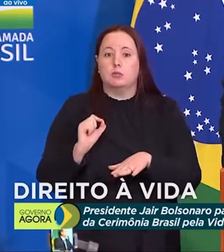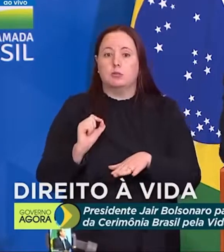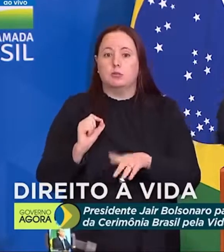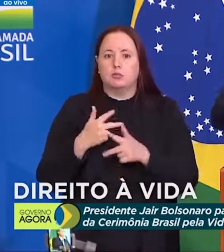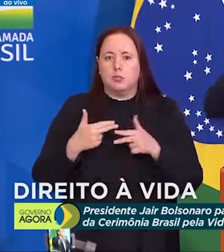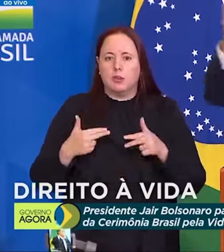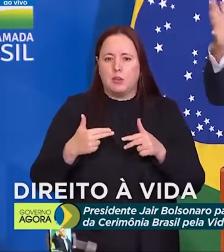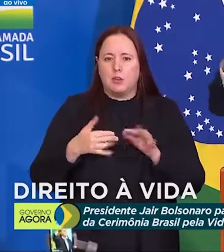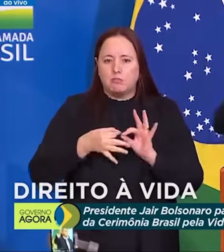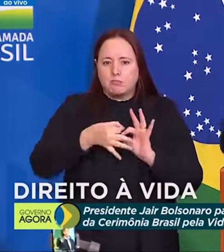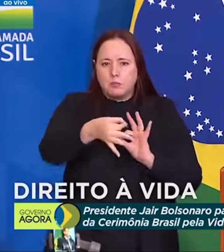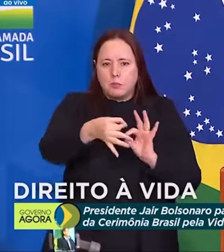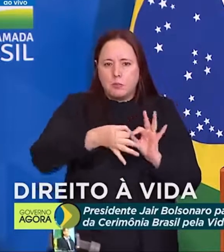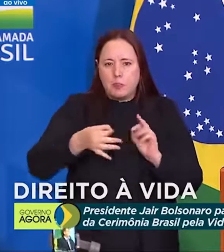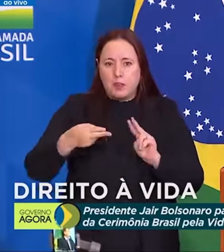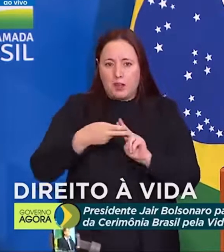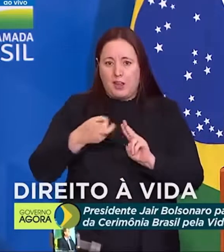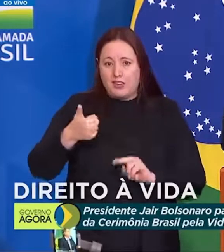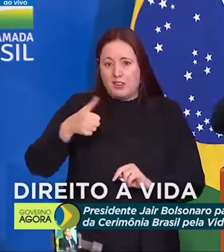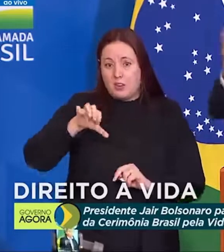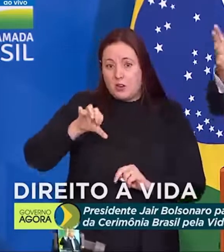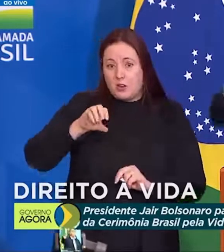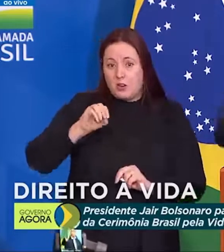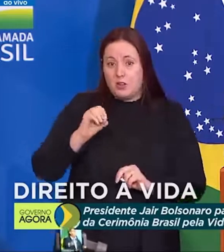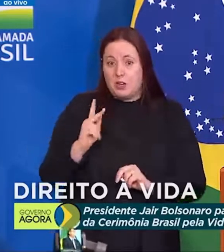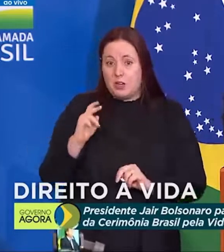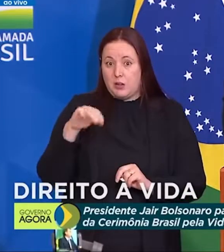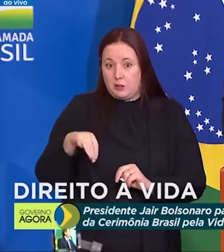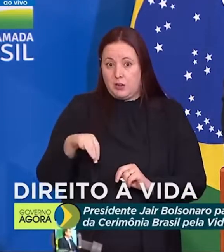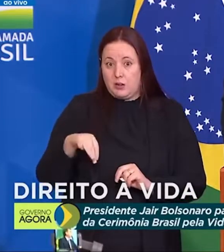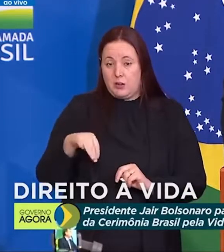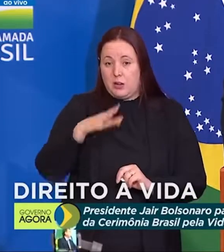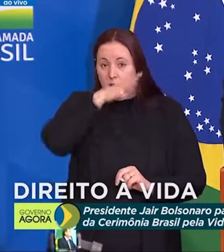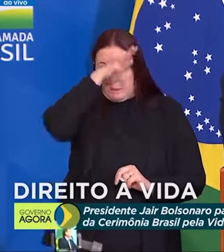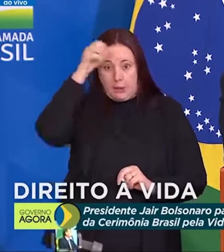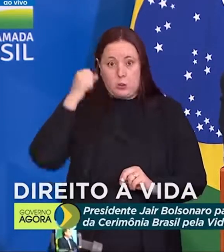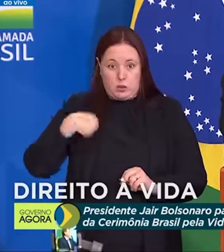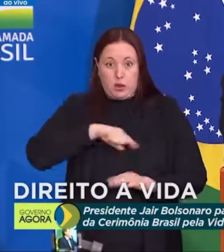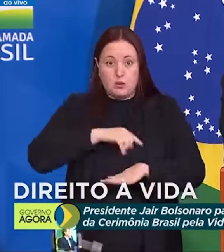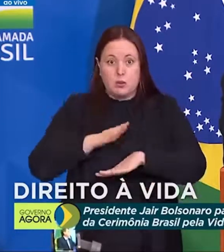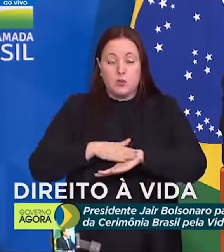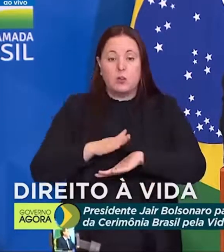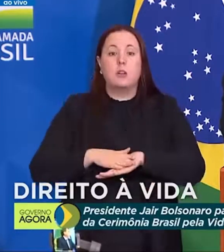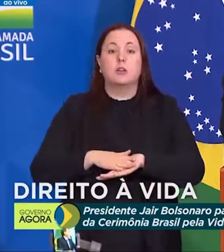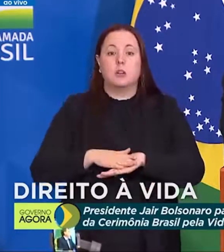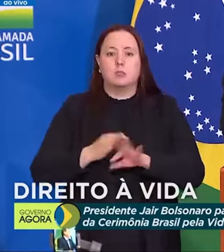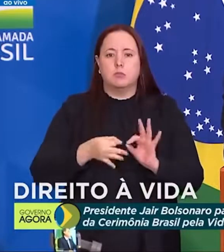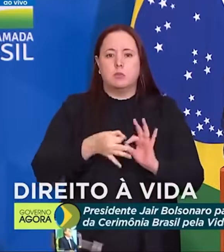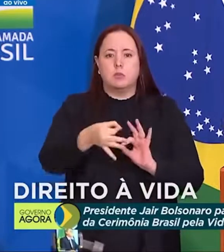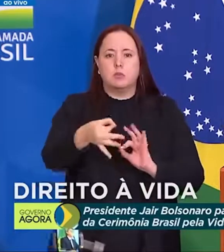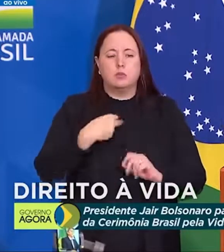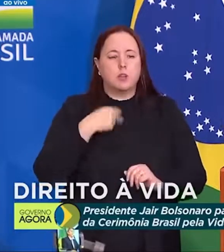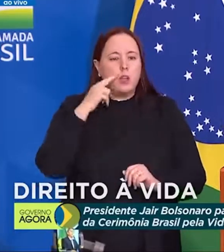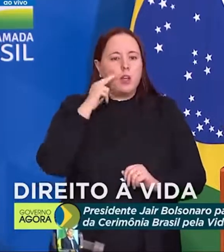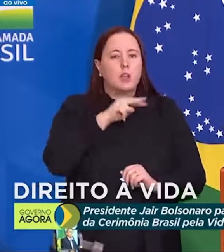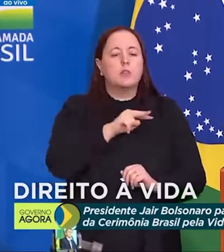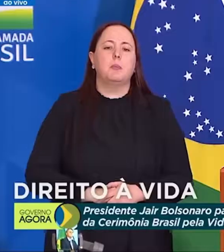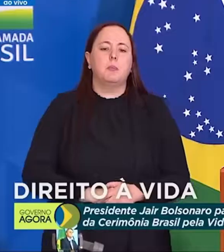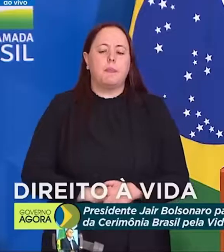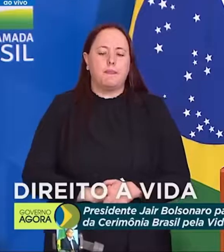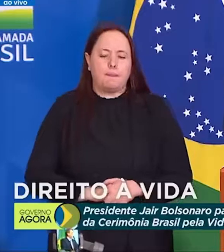reserva indígena de 190 quilômetros aqui em Mato Grosso, onde que passando pela reserva seriam 110.